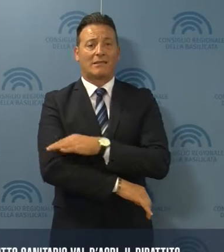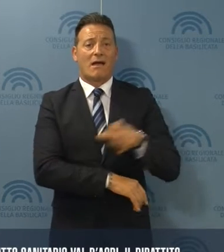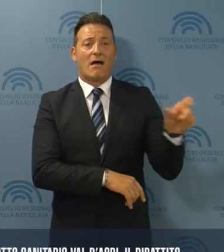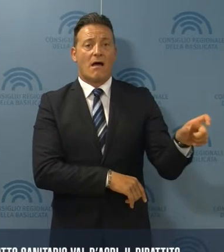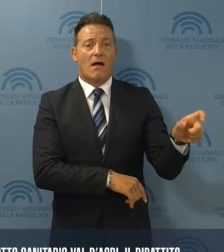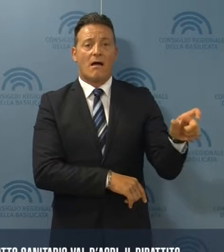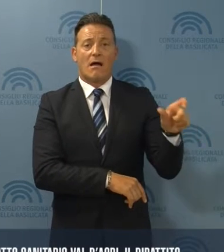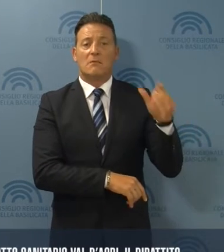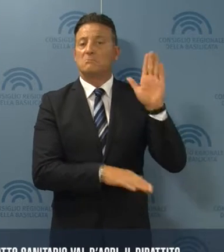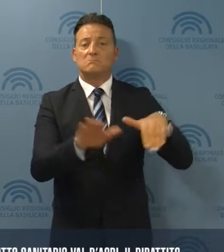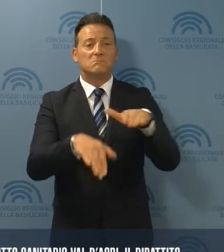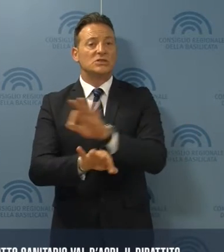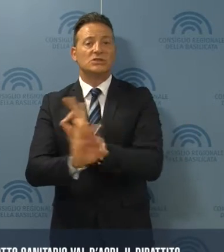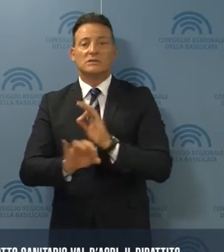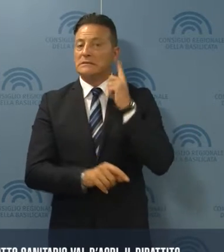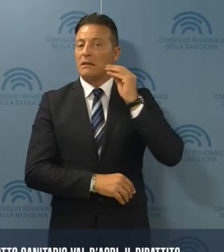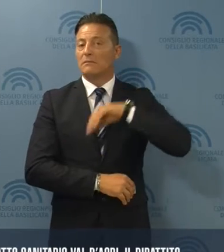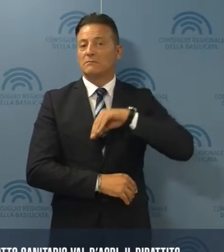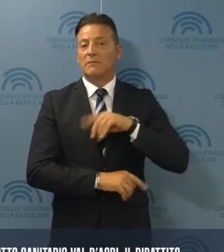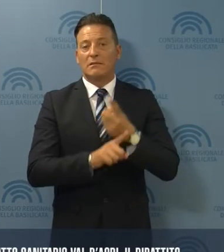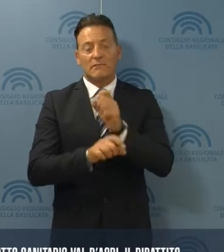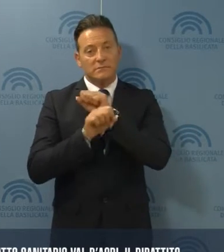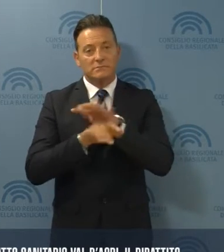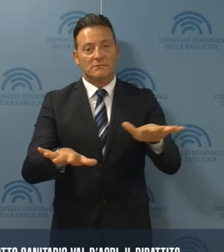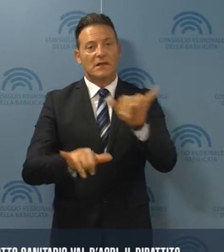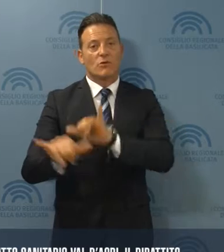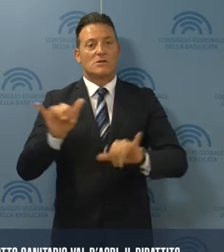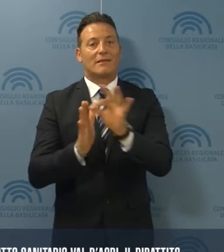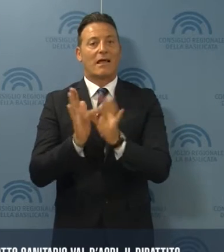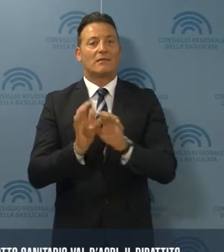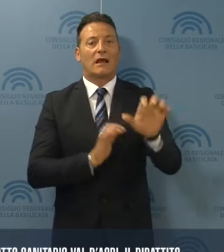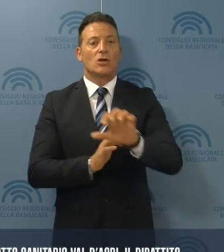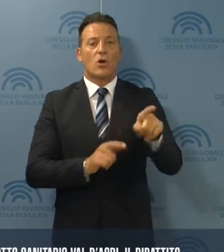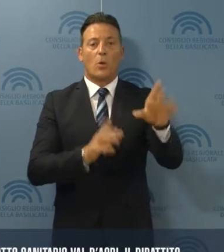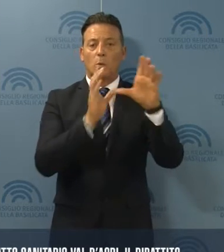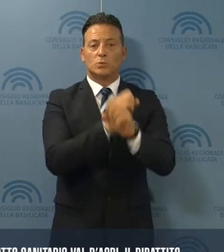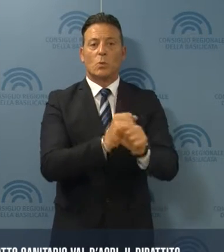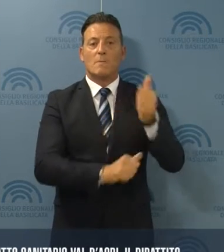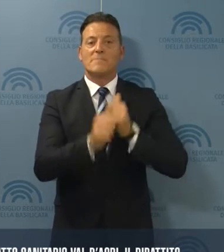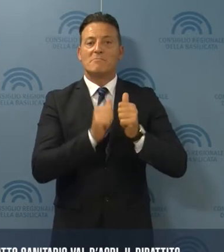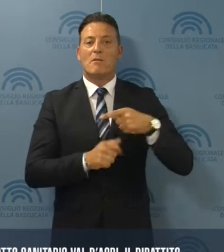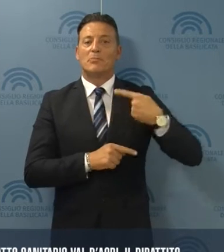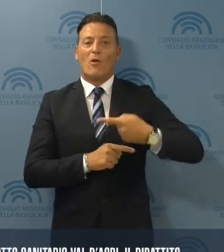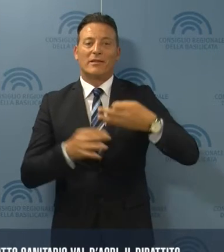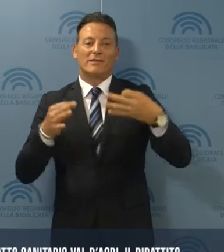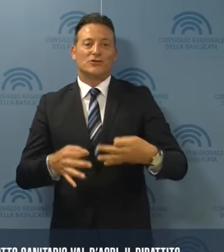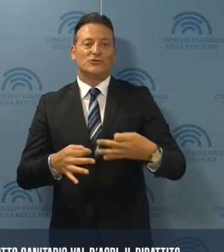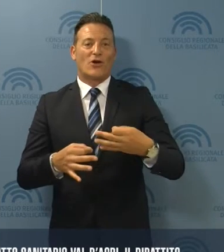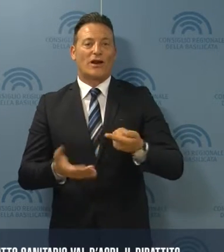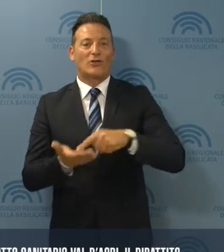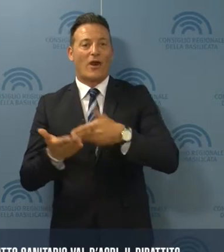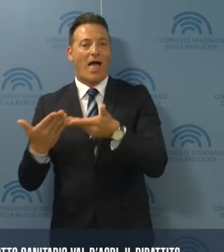non ha sentito il dovere di trasferire i dati alla regione prima della decisione di